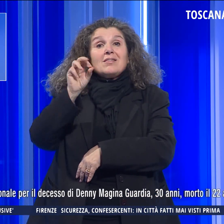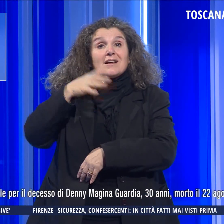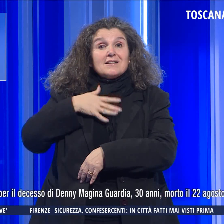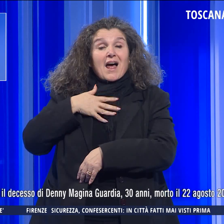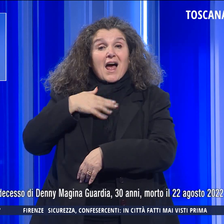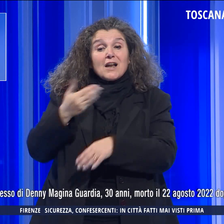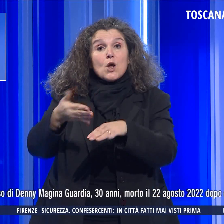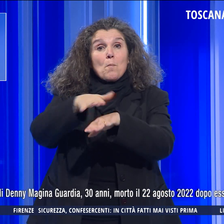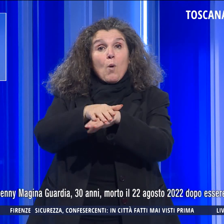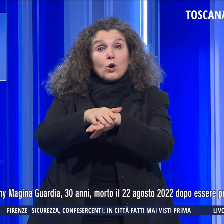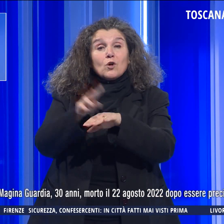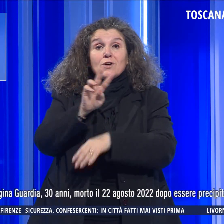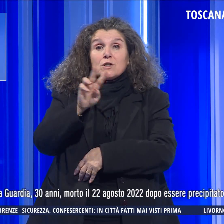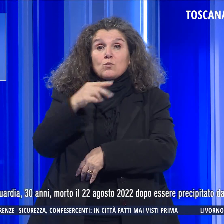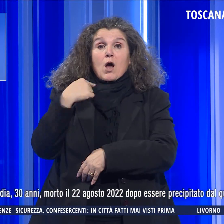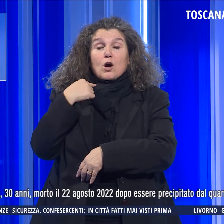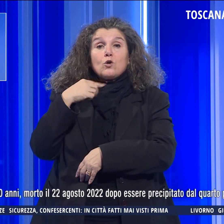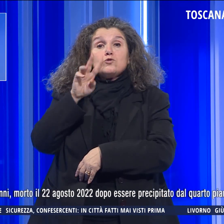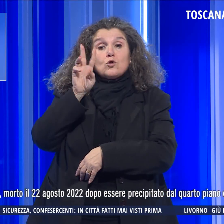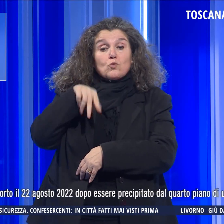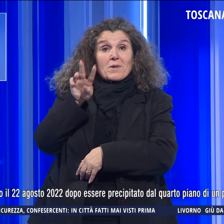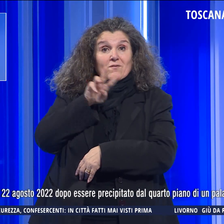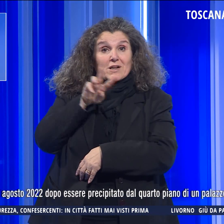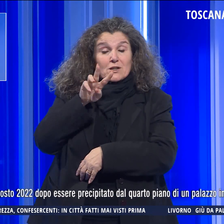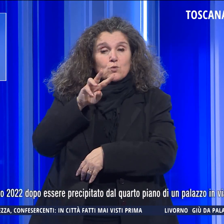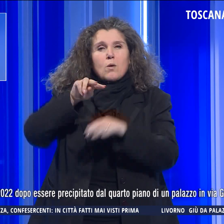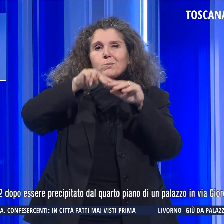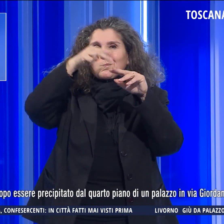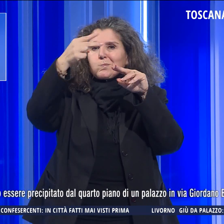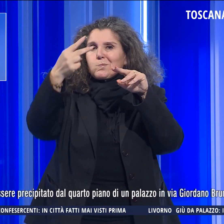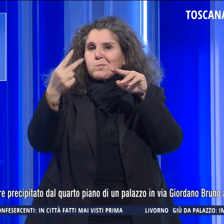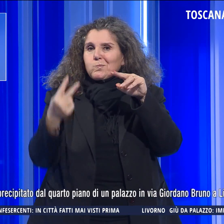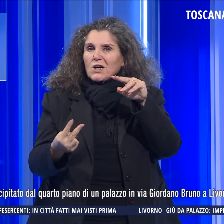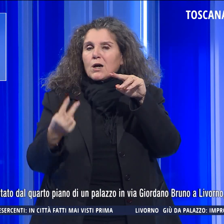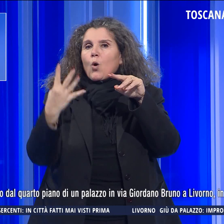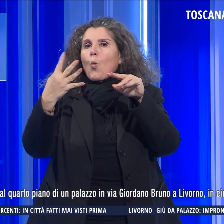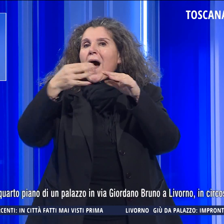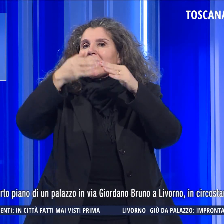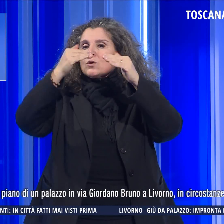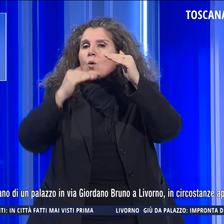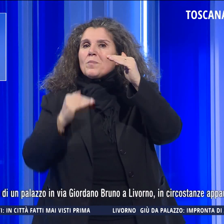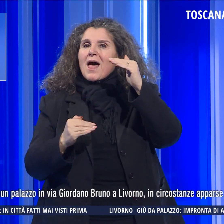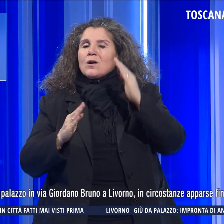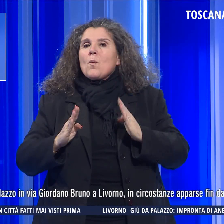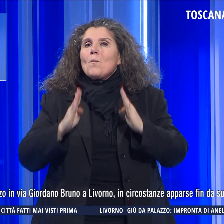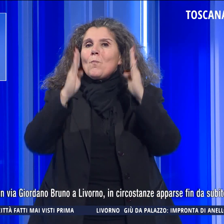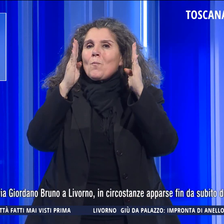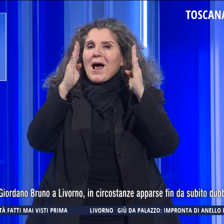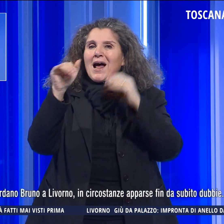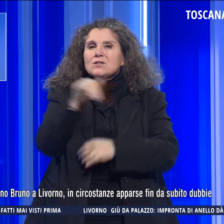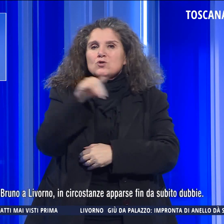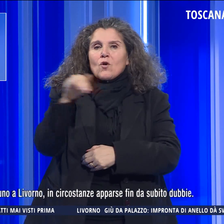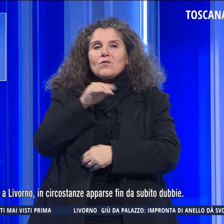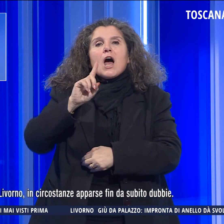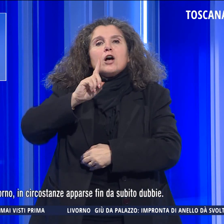morto il 22 agosto 2022 dopo essere precipitato dal quarto piano di un palazzo in via